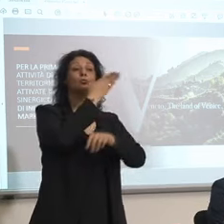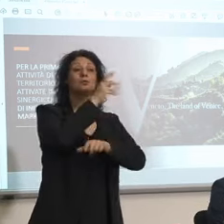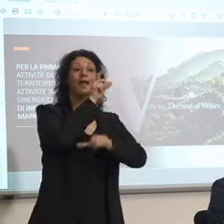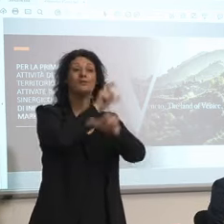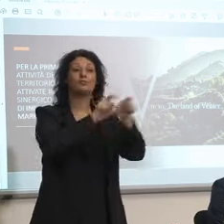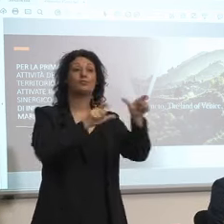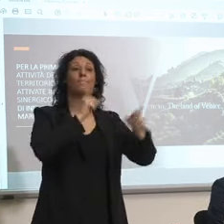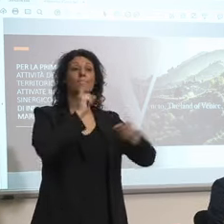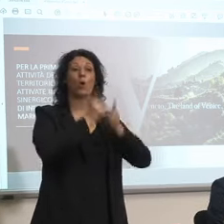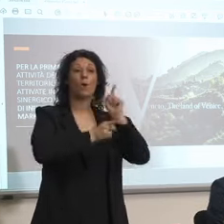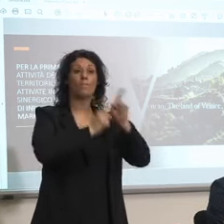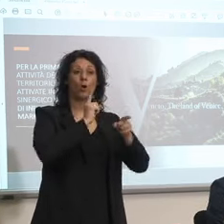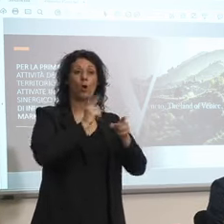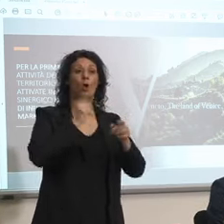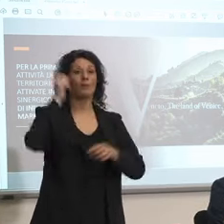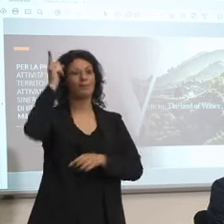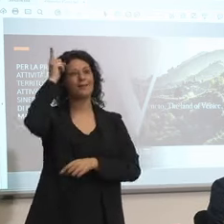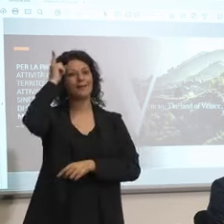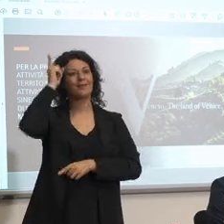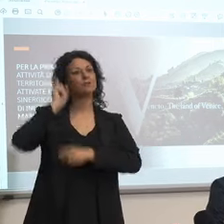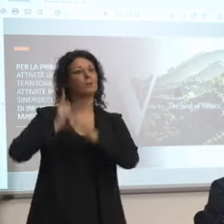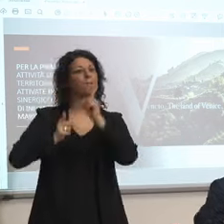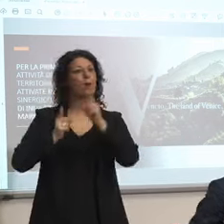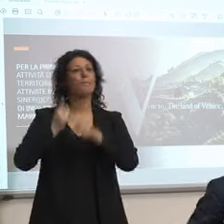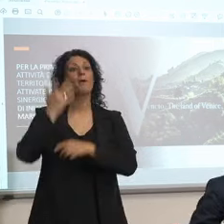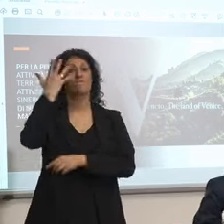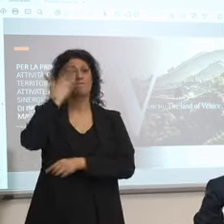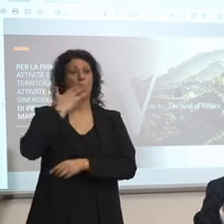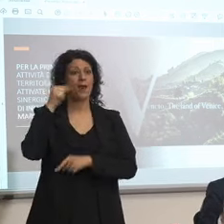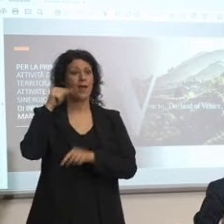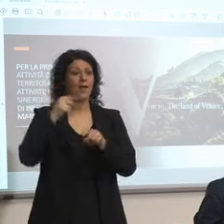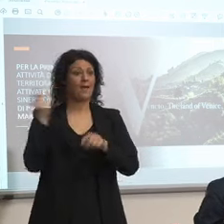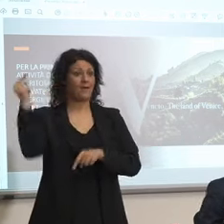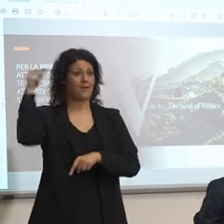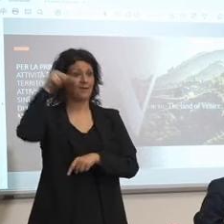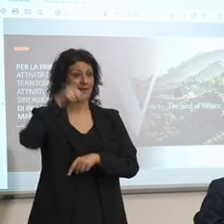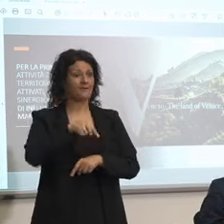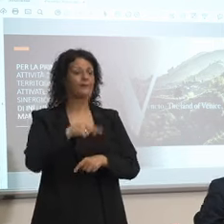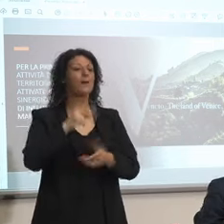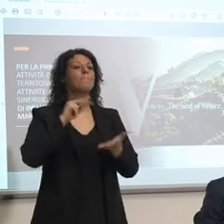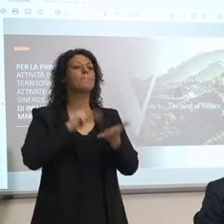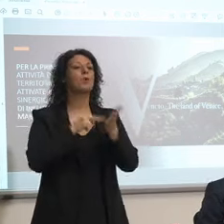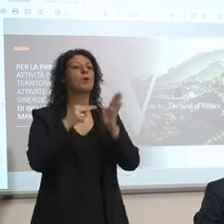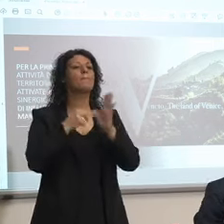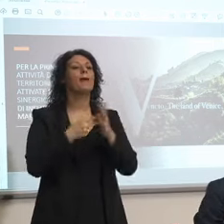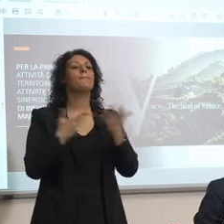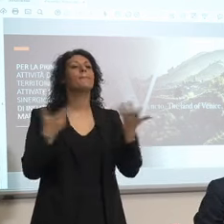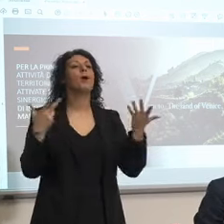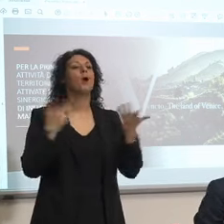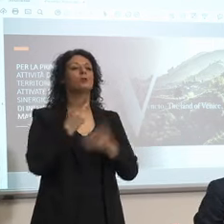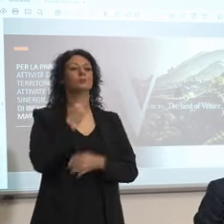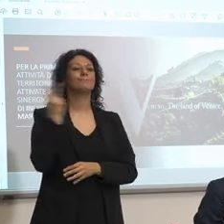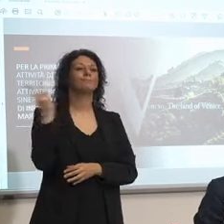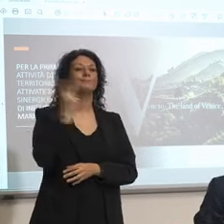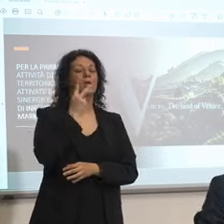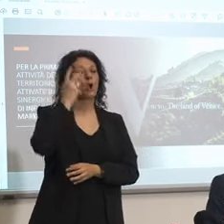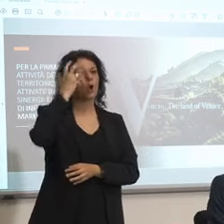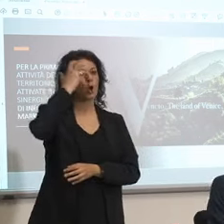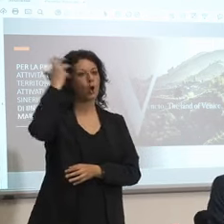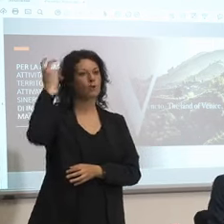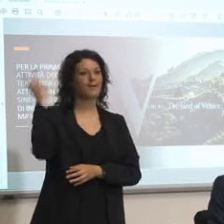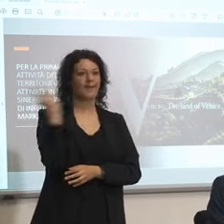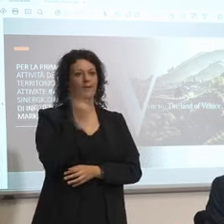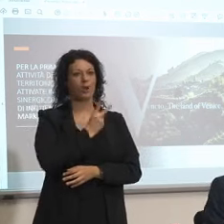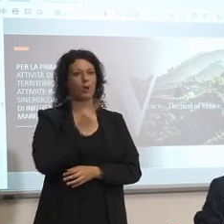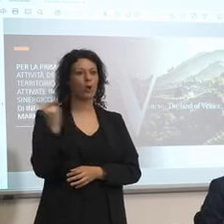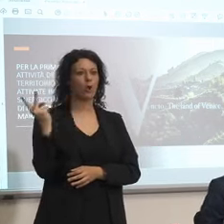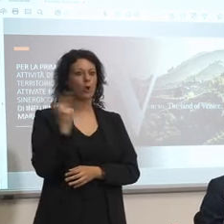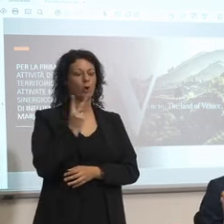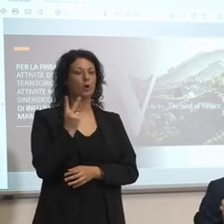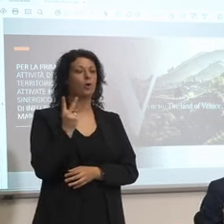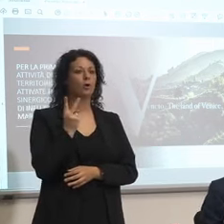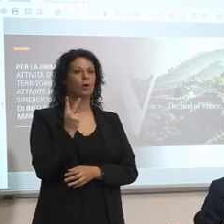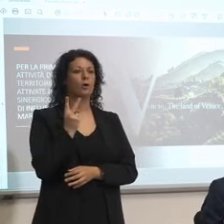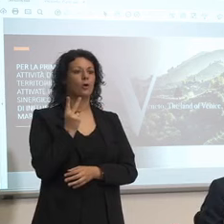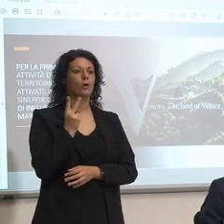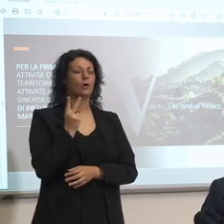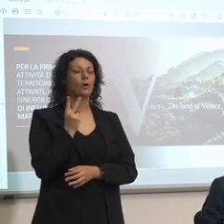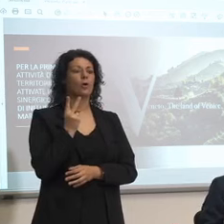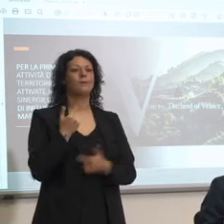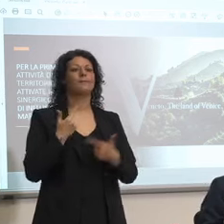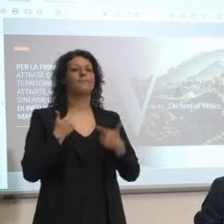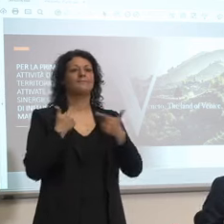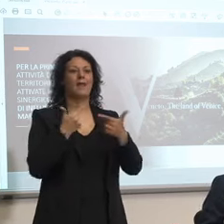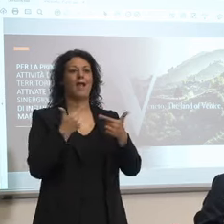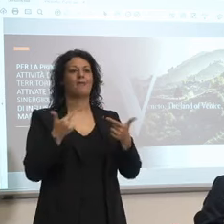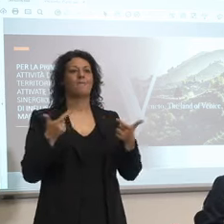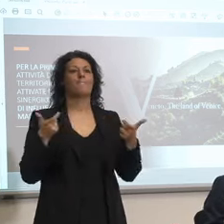politico loro locale che cercava se vi ricordate quando si parlava del corridoio Croazia queste cose qua erano loro che li volevano spostare